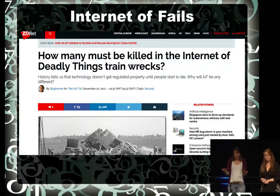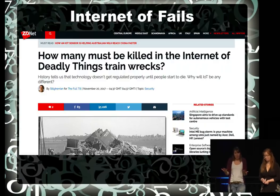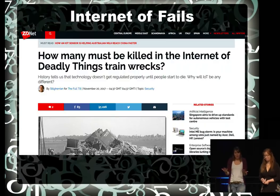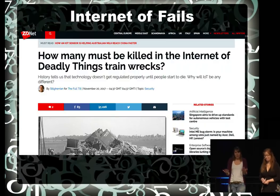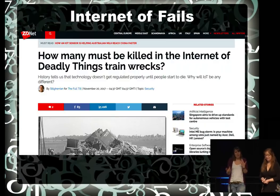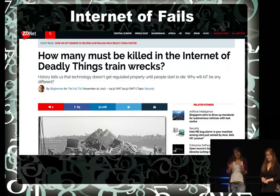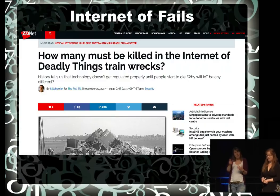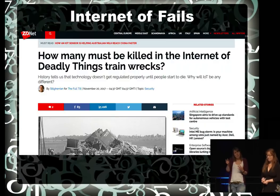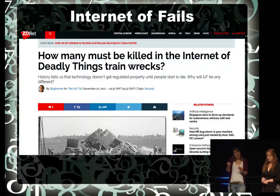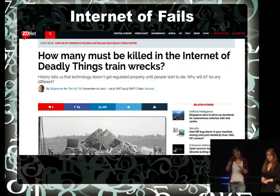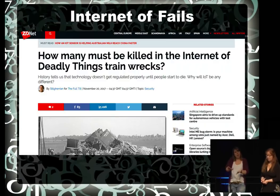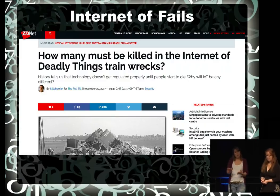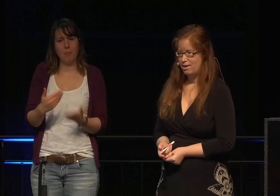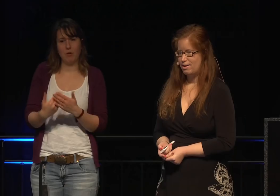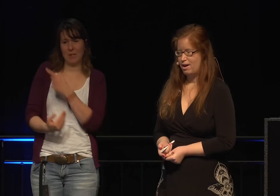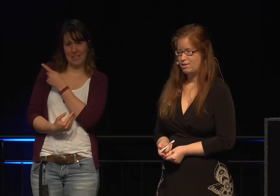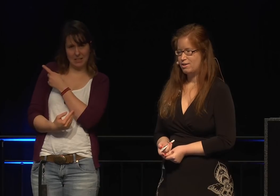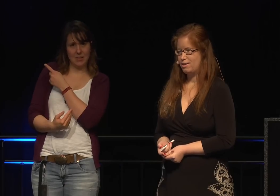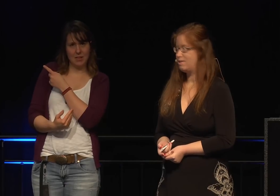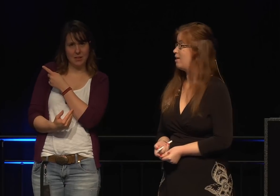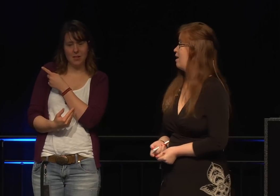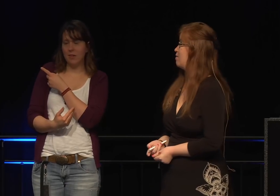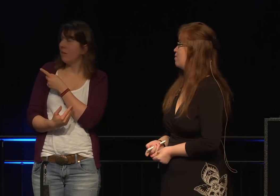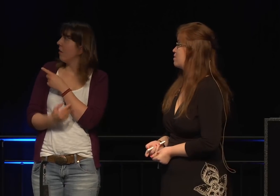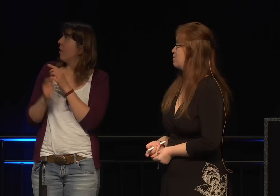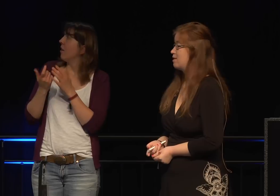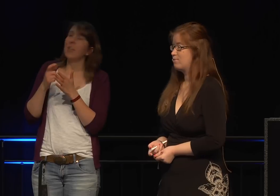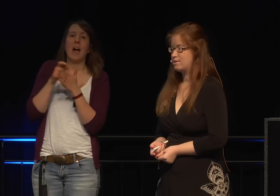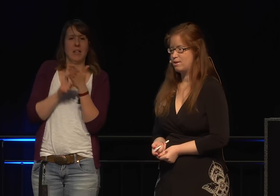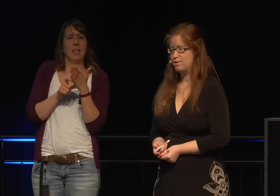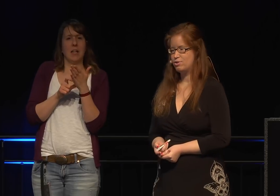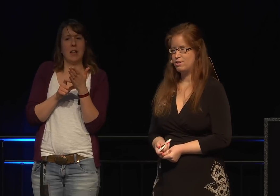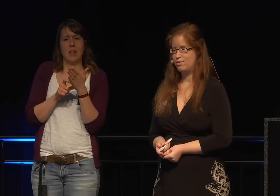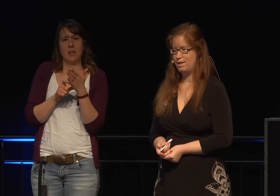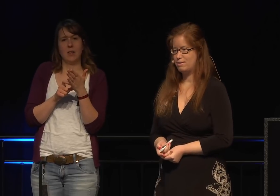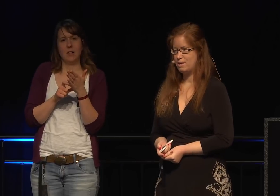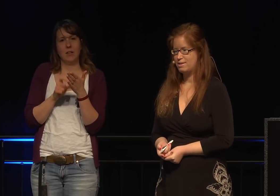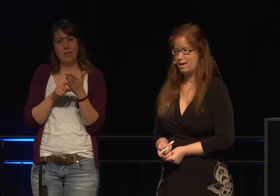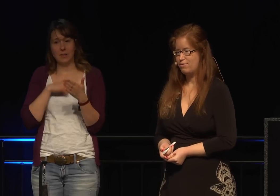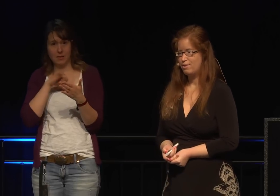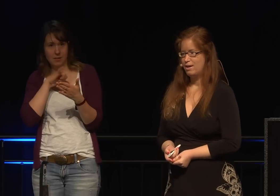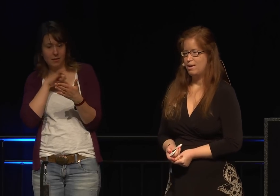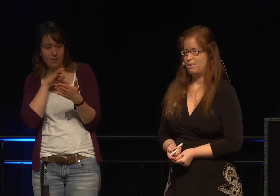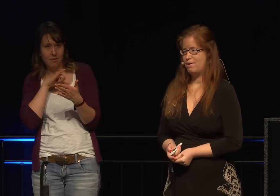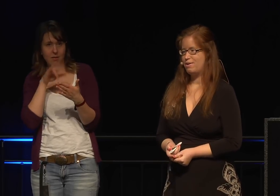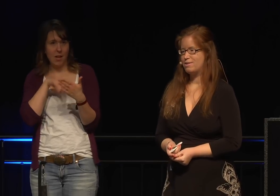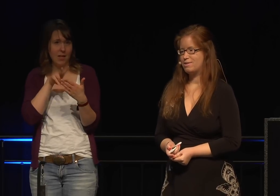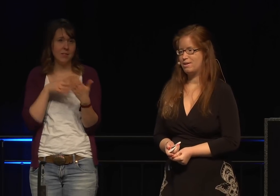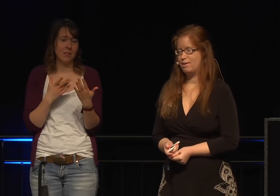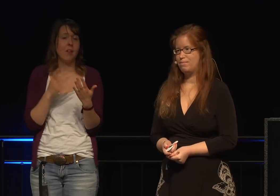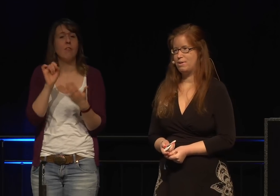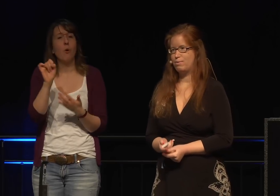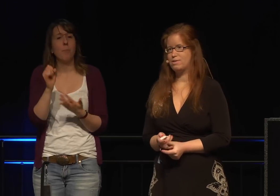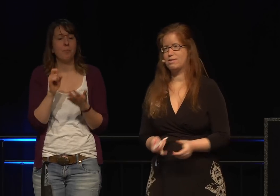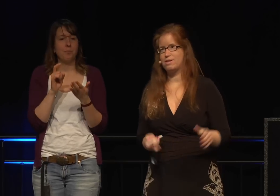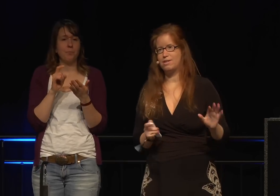Wie viele müssen getötet werden in dem Internet von tödlichen Dingen, bevor